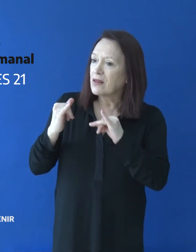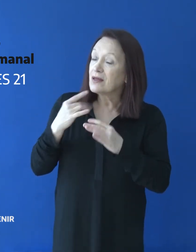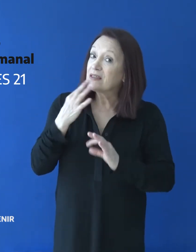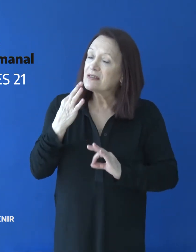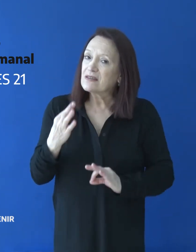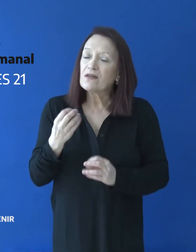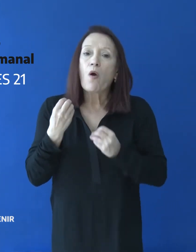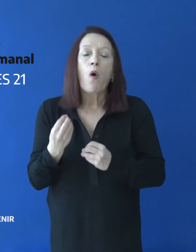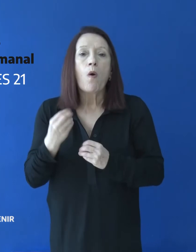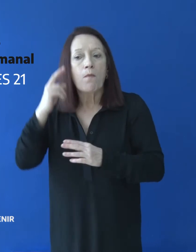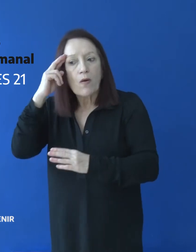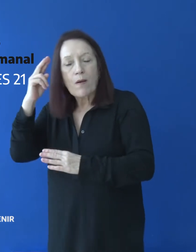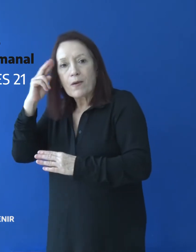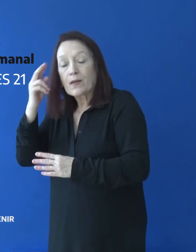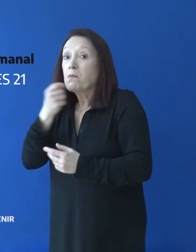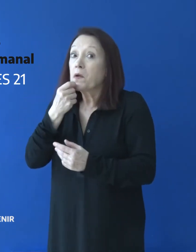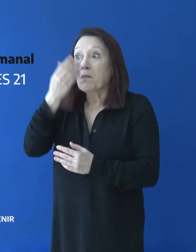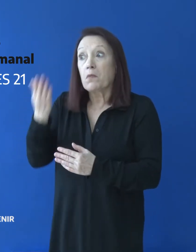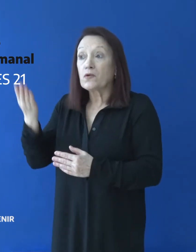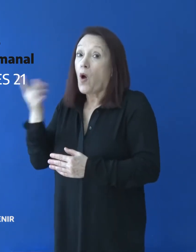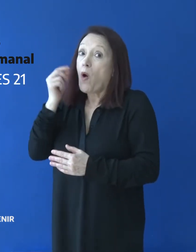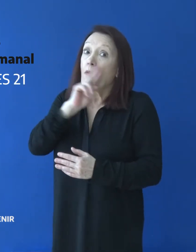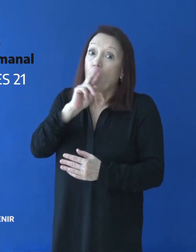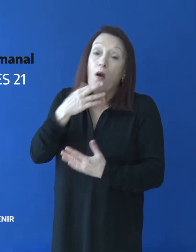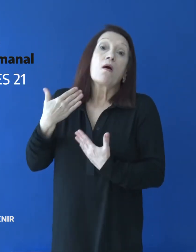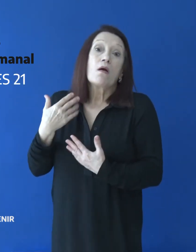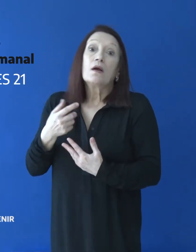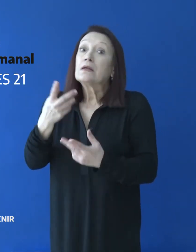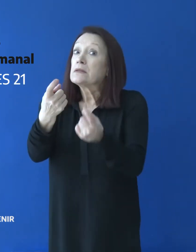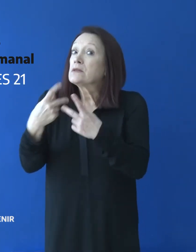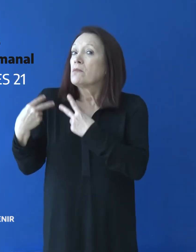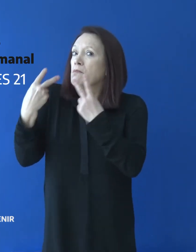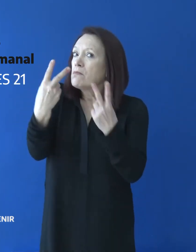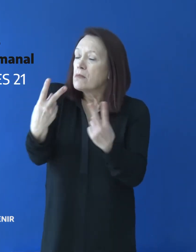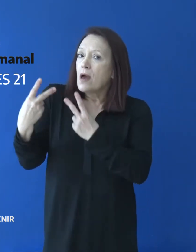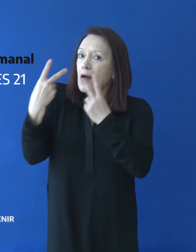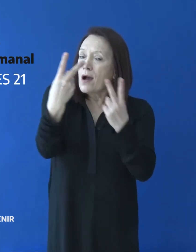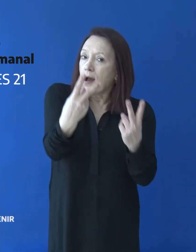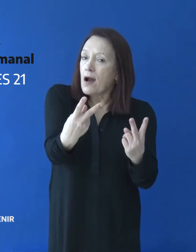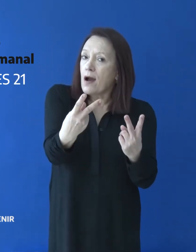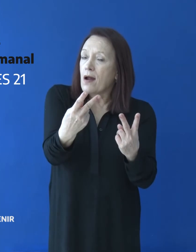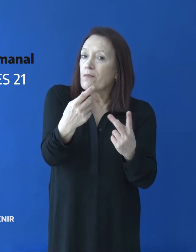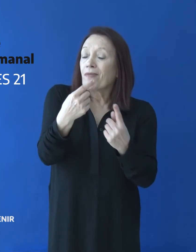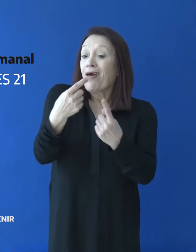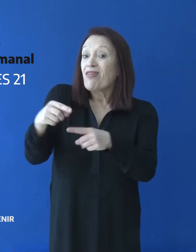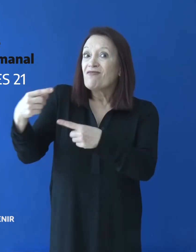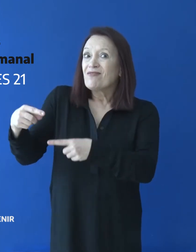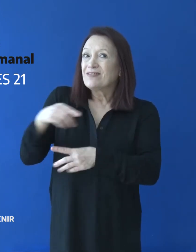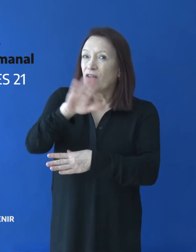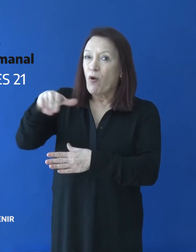que se deberán cumplir para aquellos pasajeros y pasajeras que tengan como destino los aeropuertos de